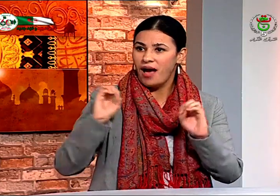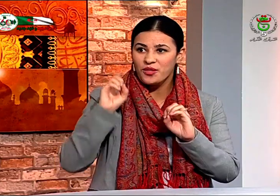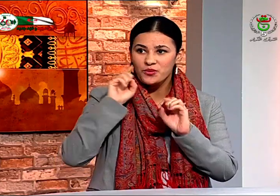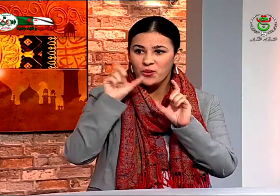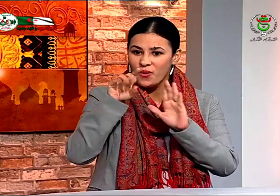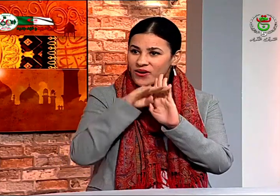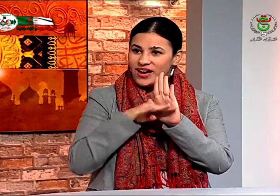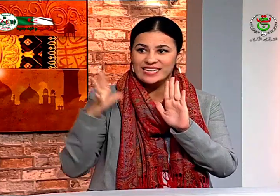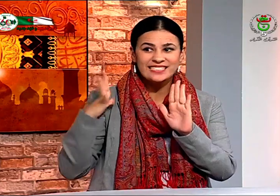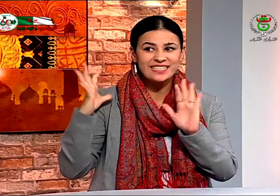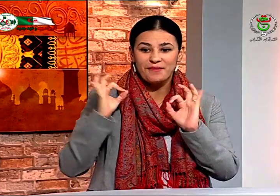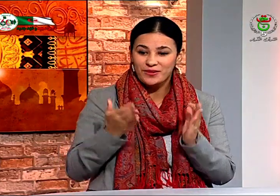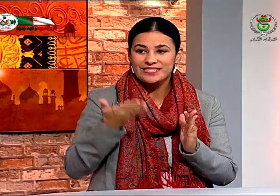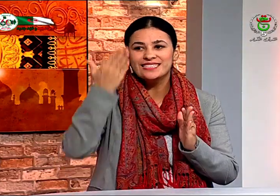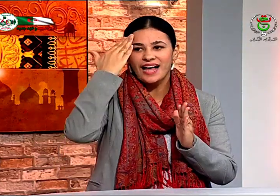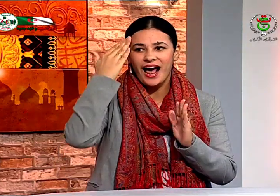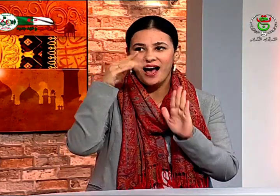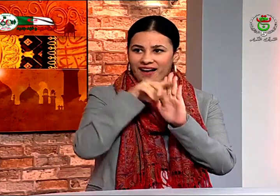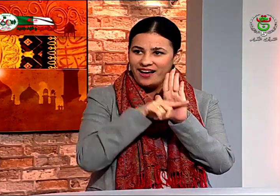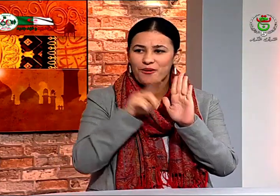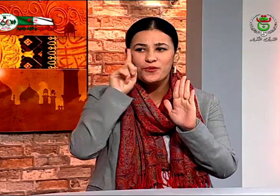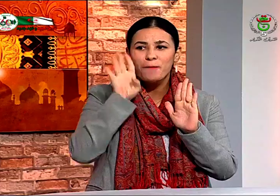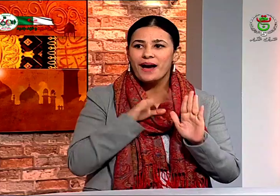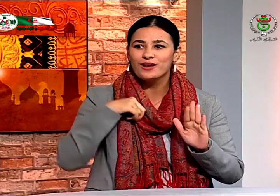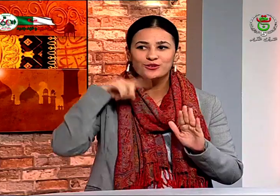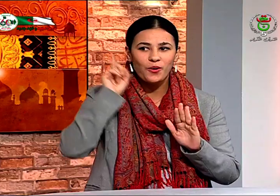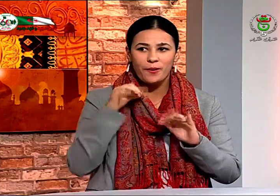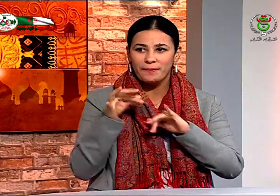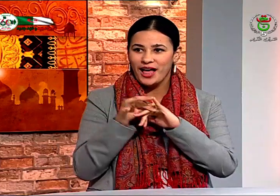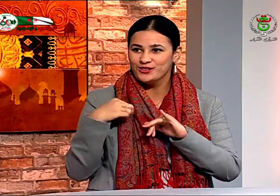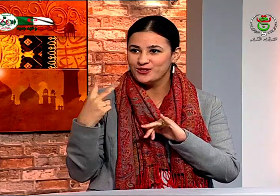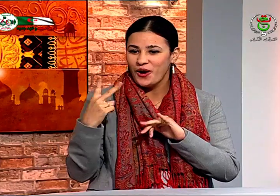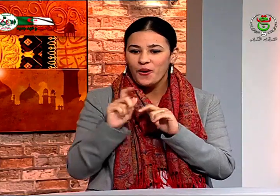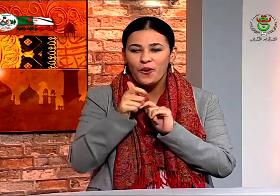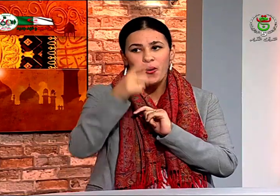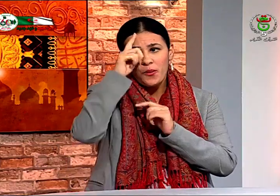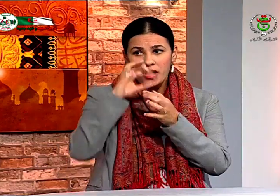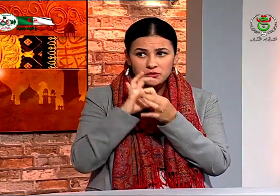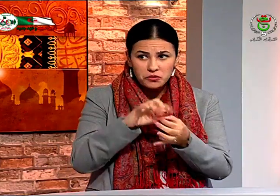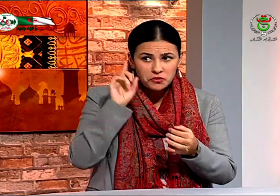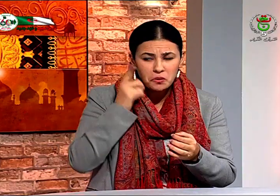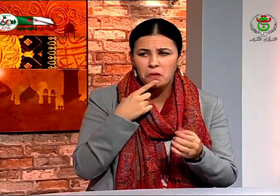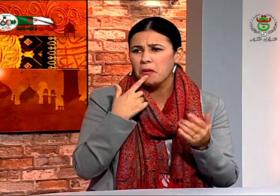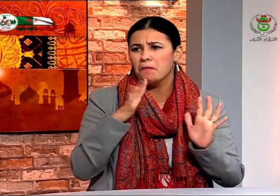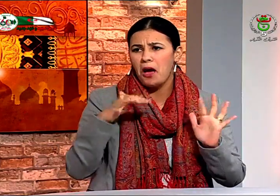أنا بما أني صماء فلدي ابن عند ولادته قاموا الأطباء بالتشخيص المبكر